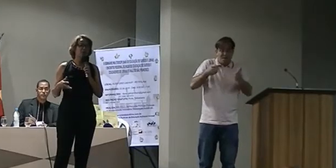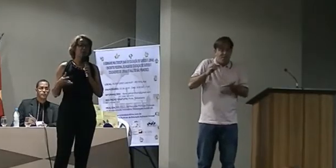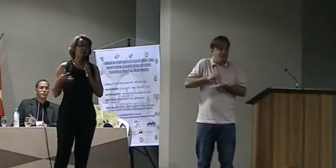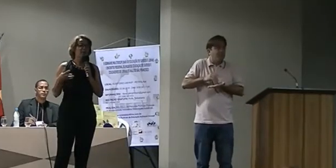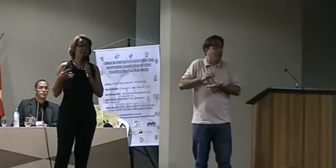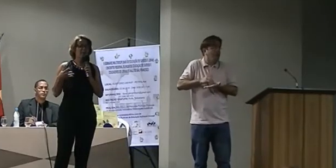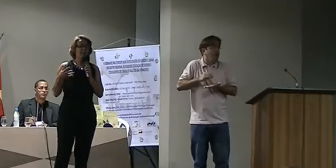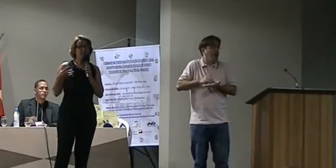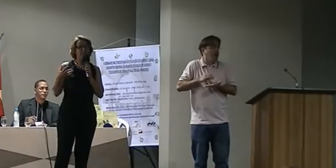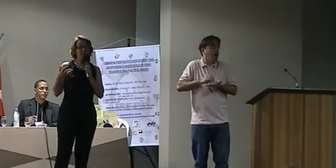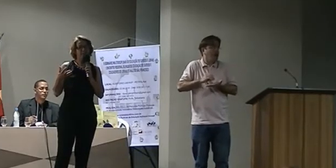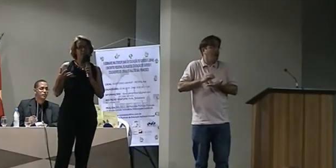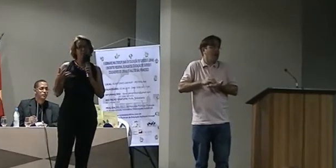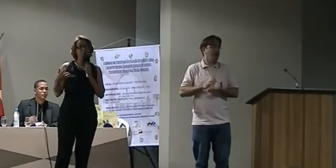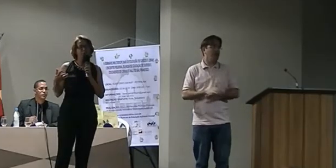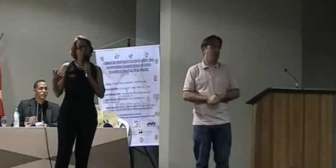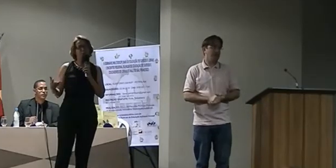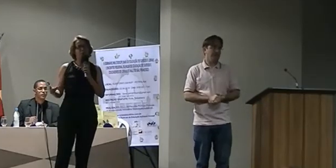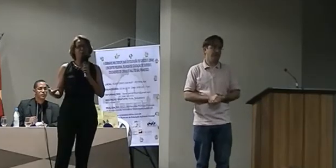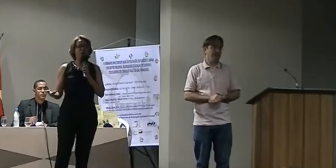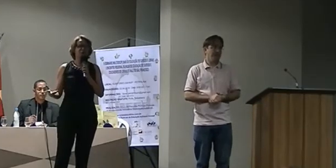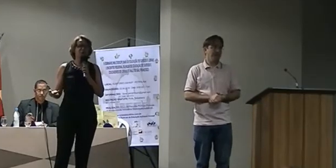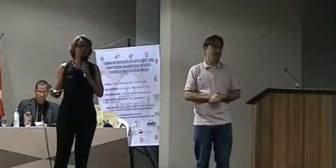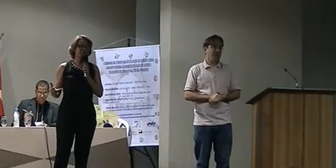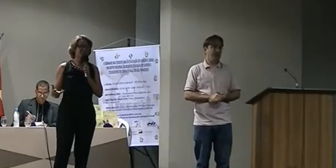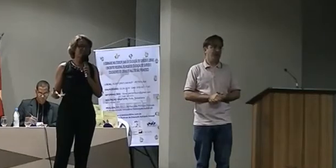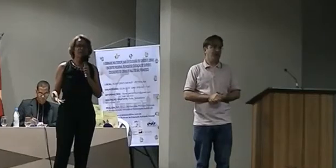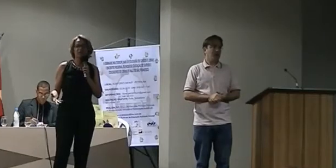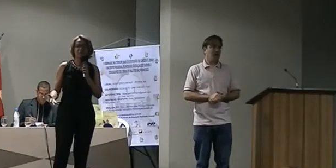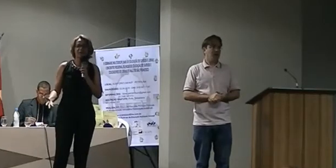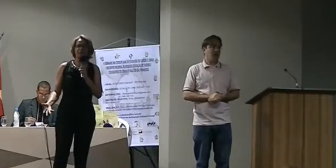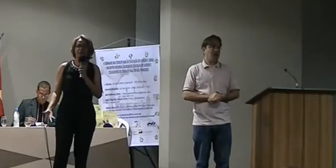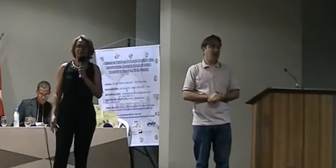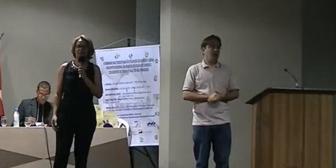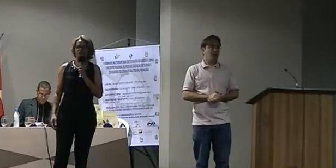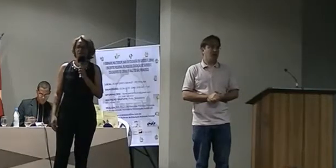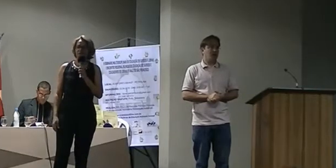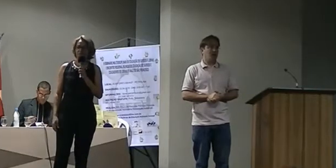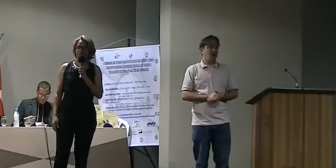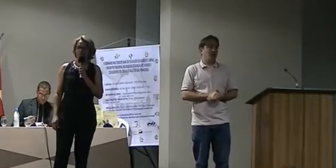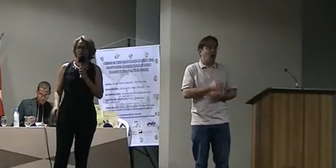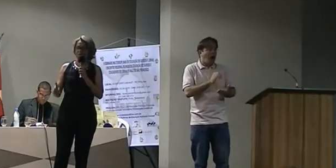pouco o que se faz pela formação desses professores.